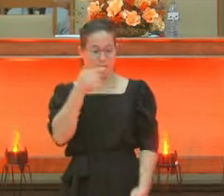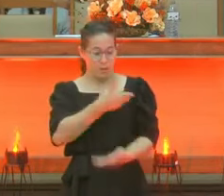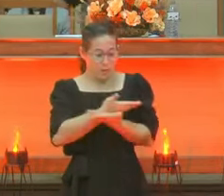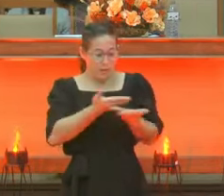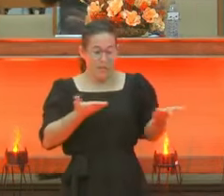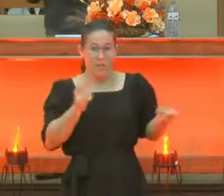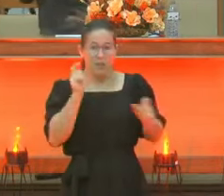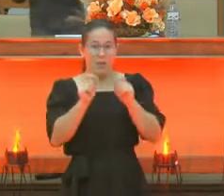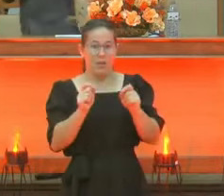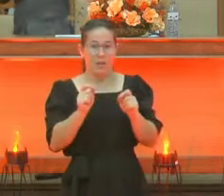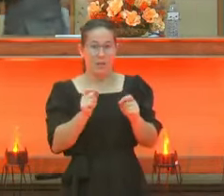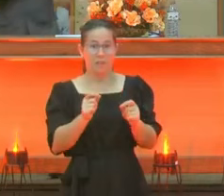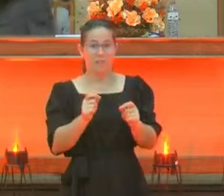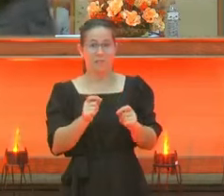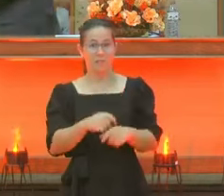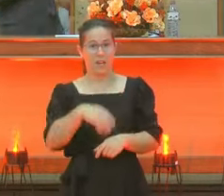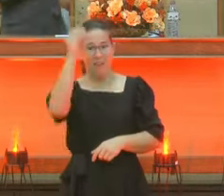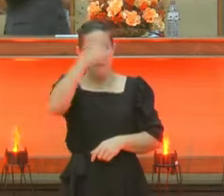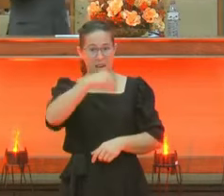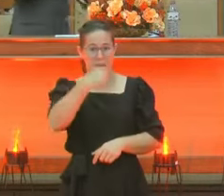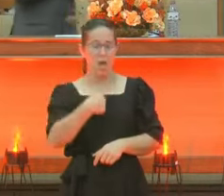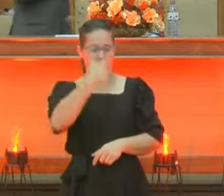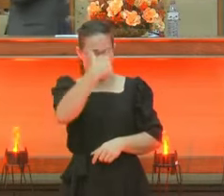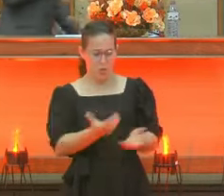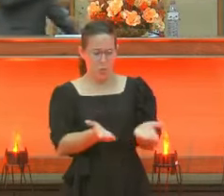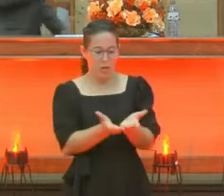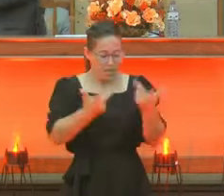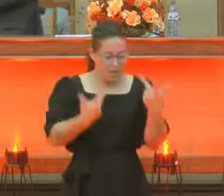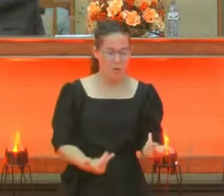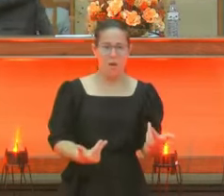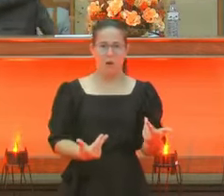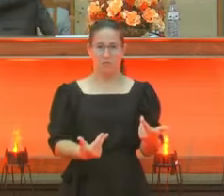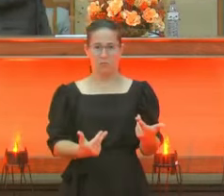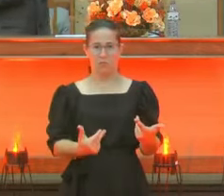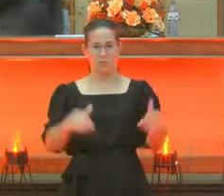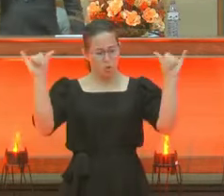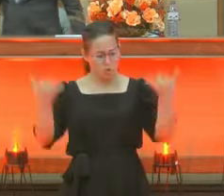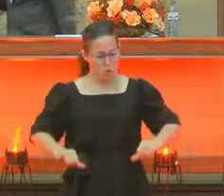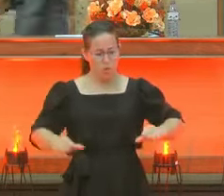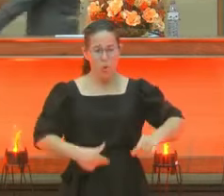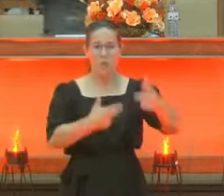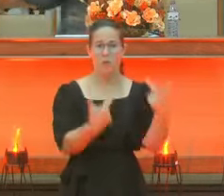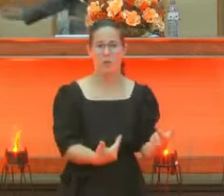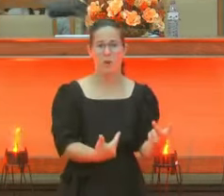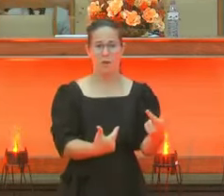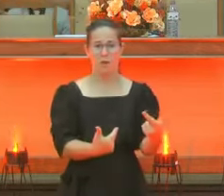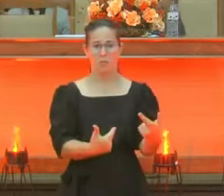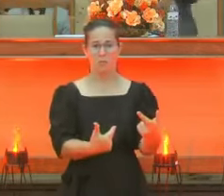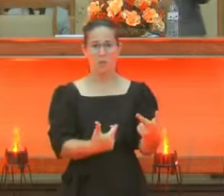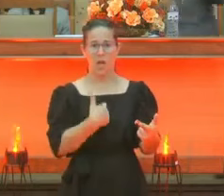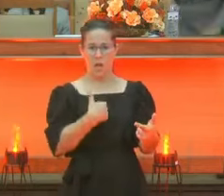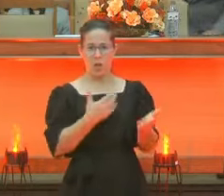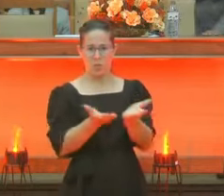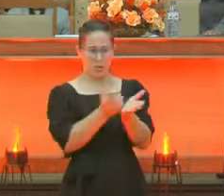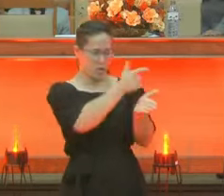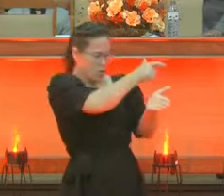Aqui é a crença nossa mesmo. Eu sou crente é desse jeito aí. Eu sou crente na primeira coluna.